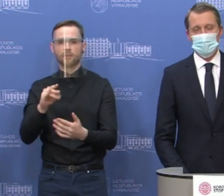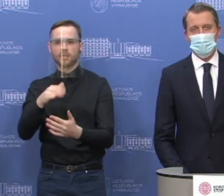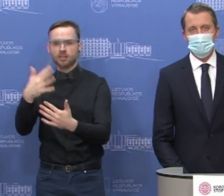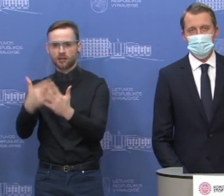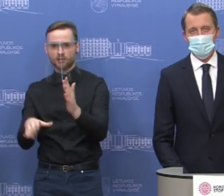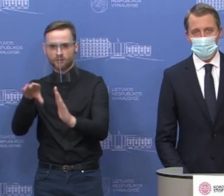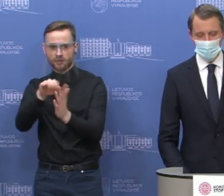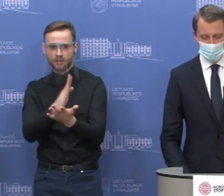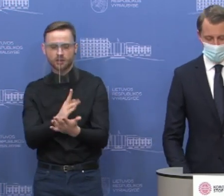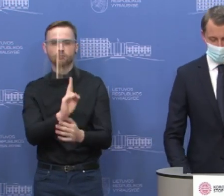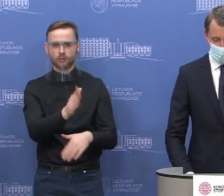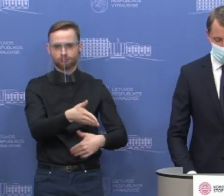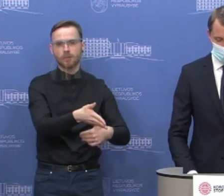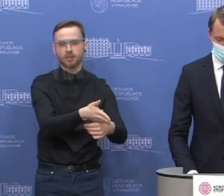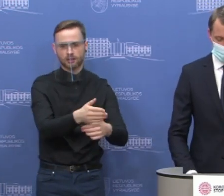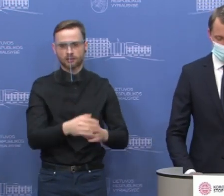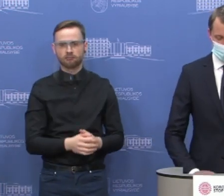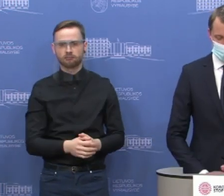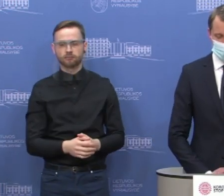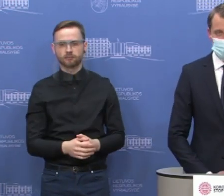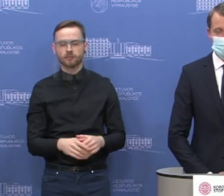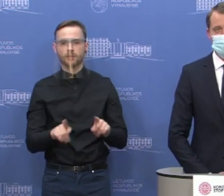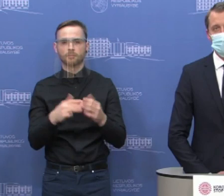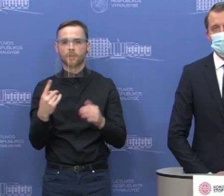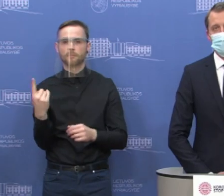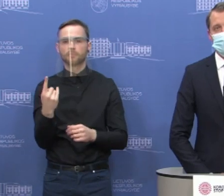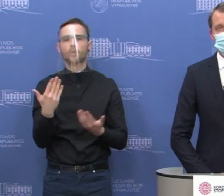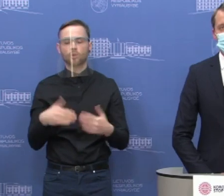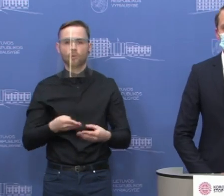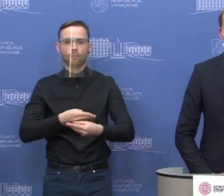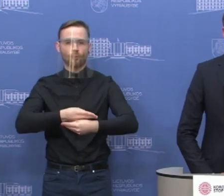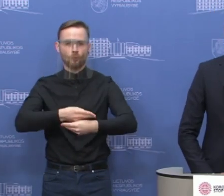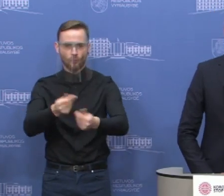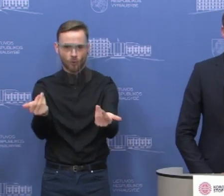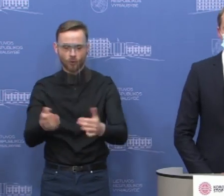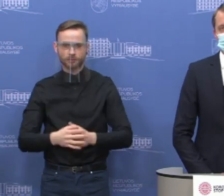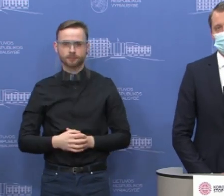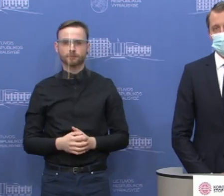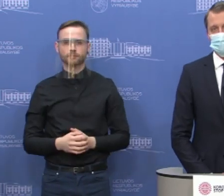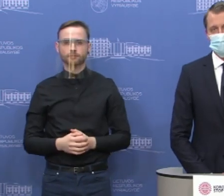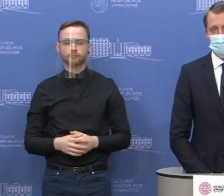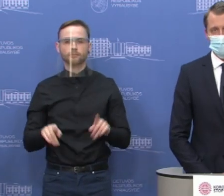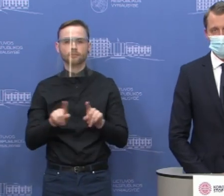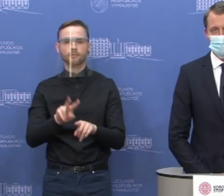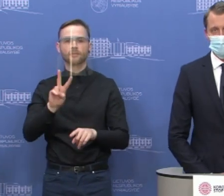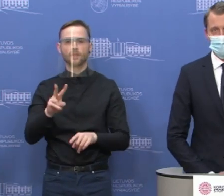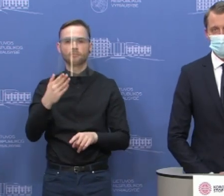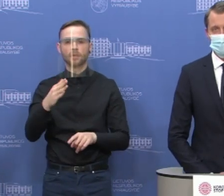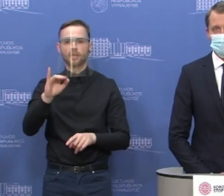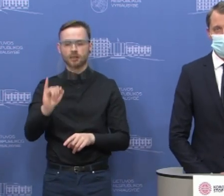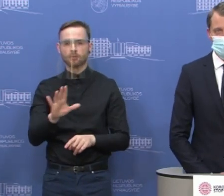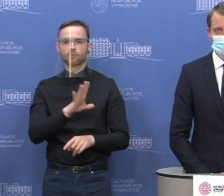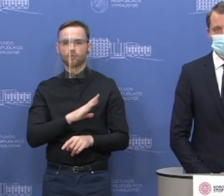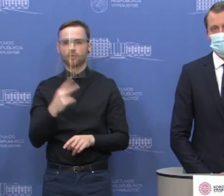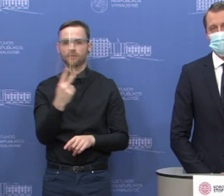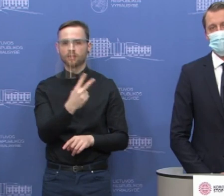Tai šita priemonė tikrai veikia ir pirmieji mokėjimą atlikti. Taip pat yra pateikti mokesčių inspekcijos kvietimai